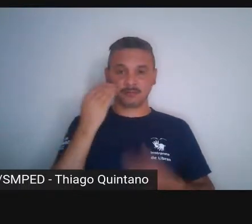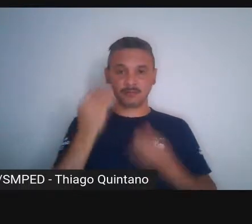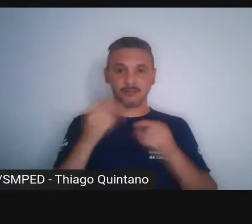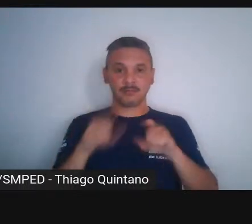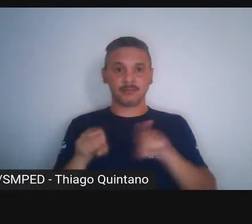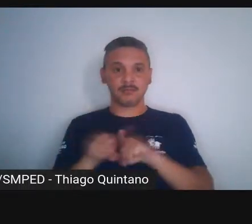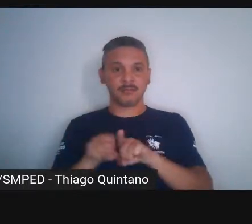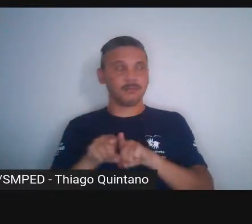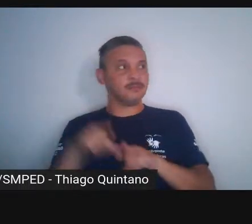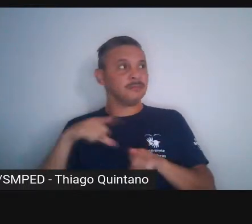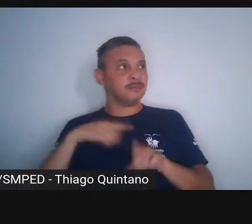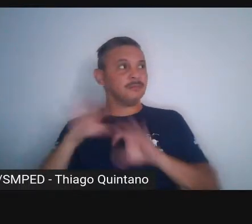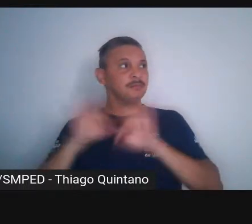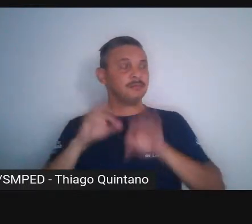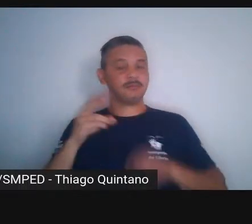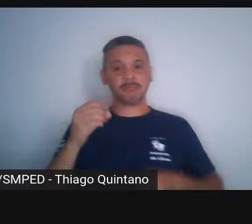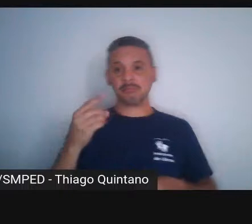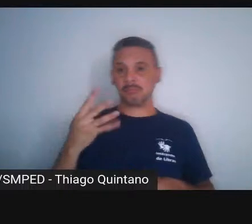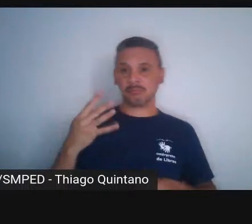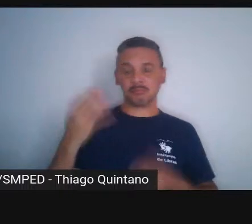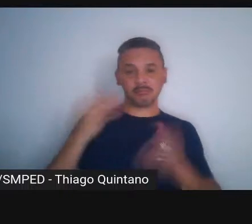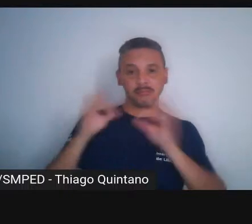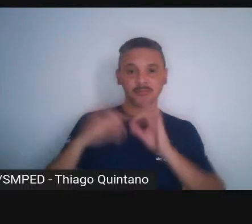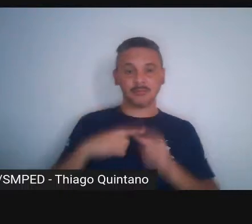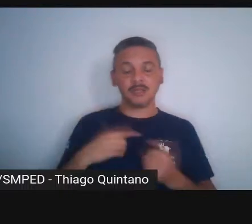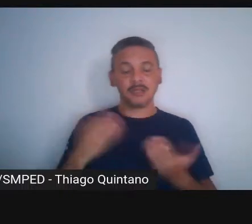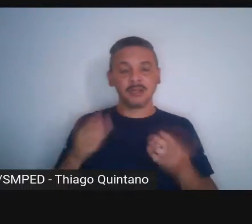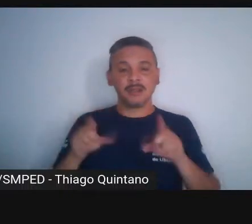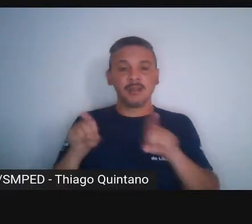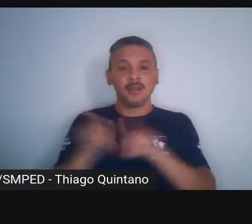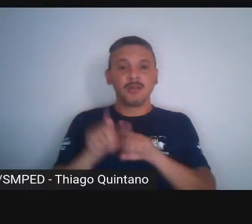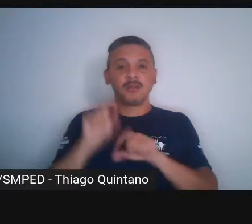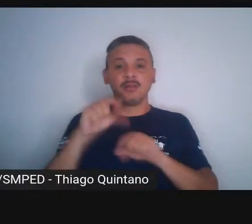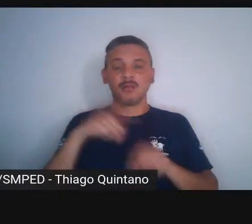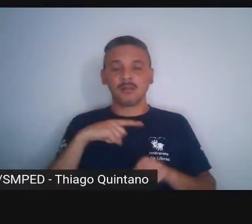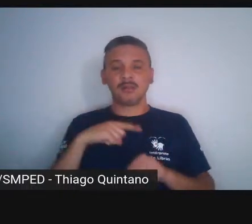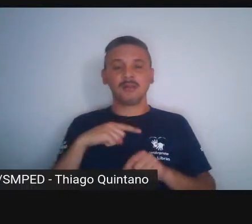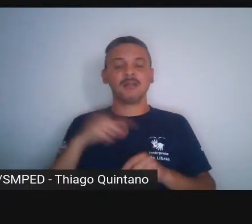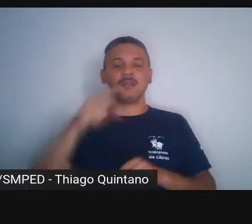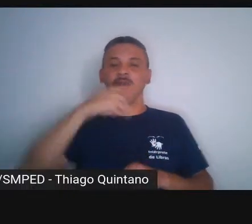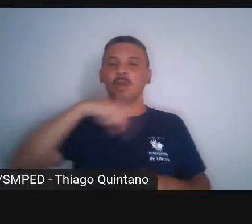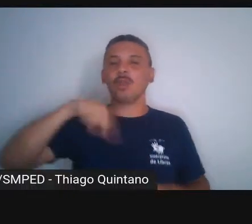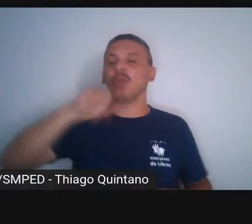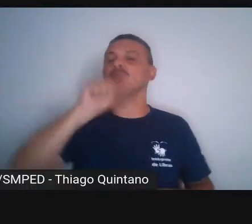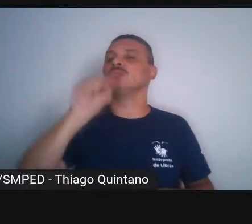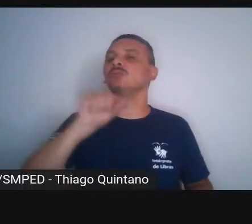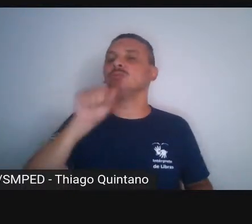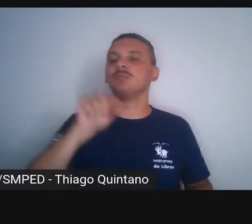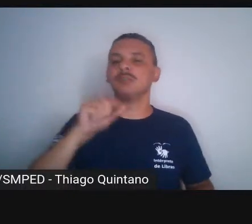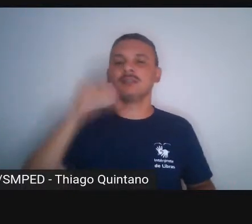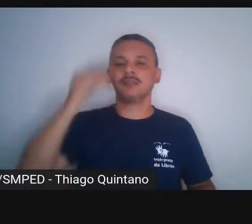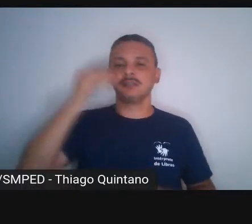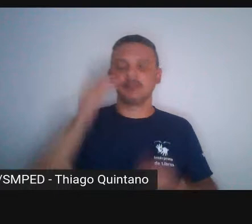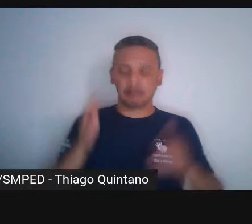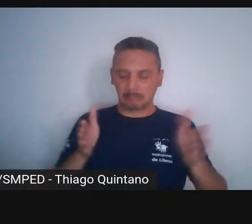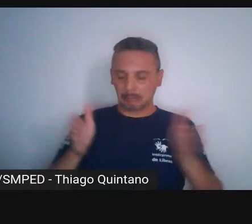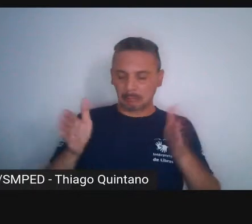2014. Então, isso significa que atravessamos aí uns períodos